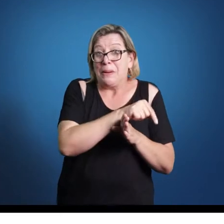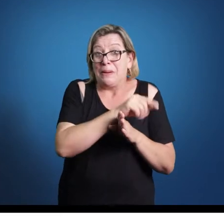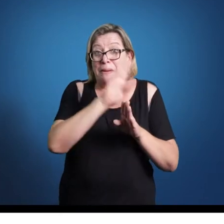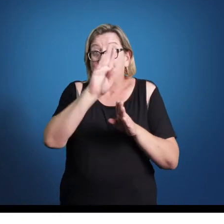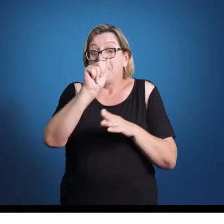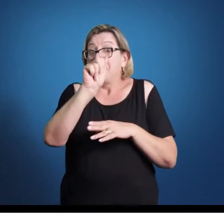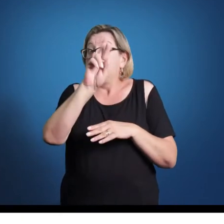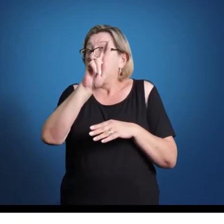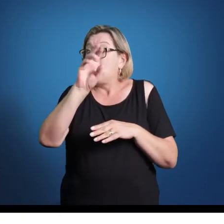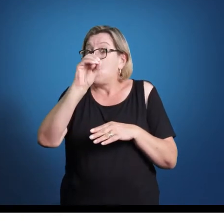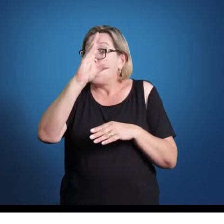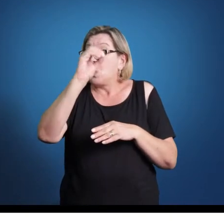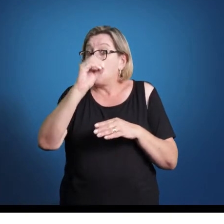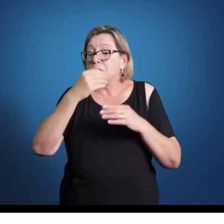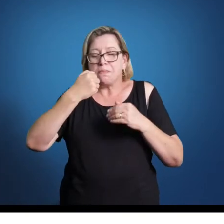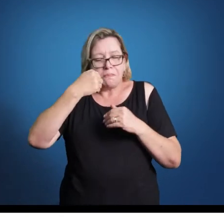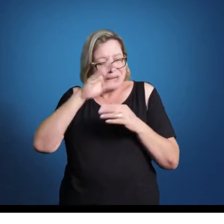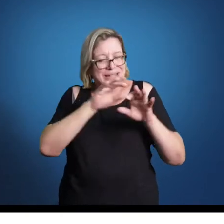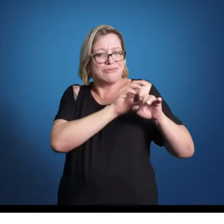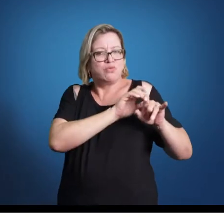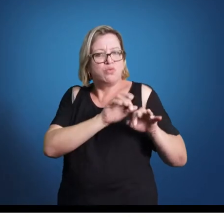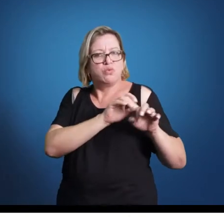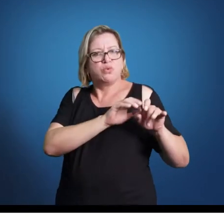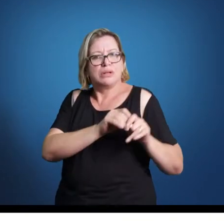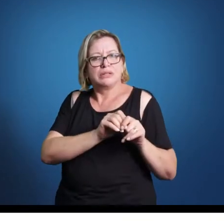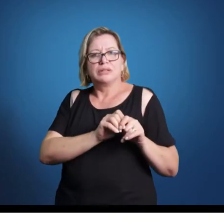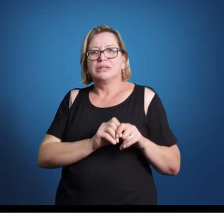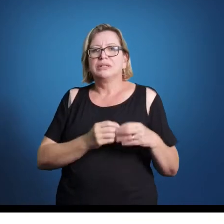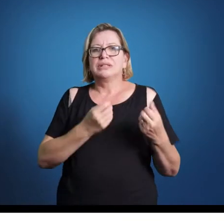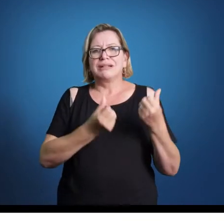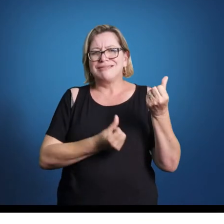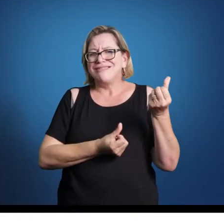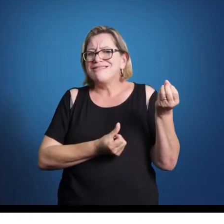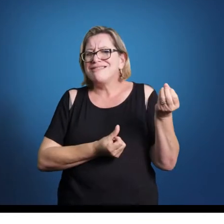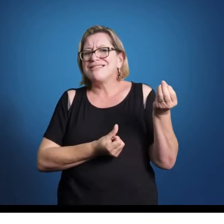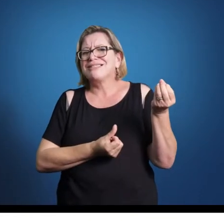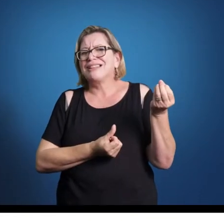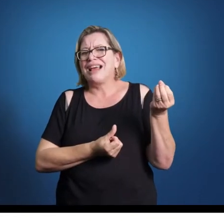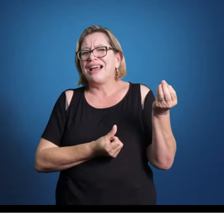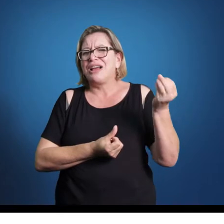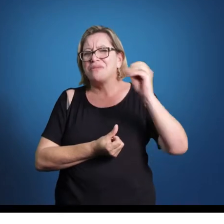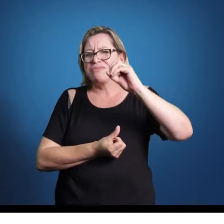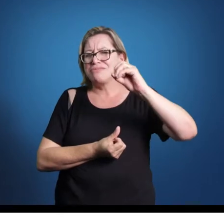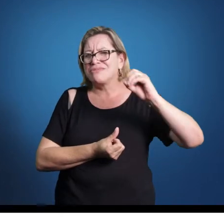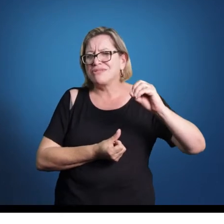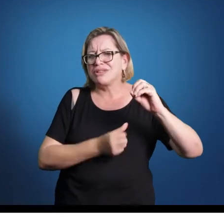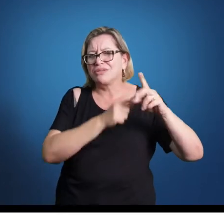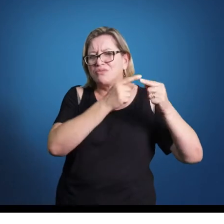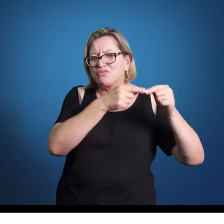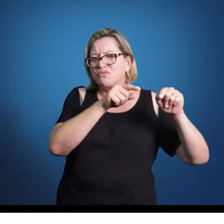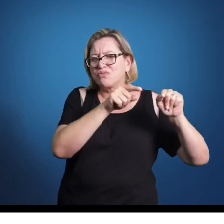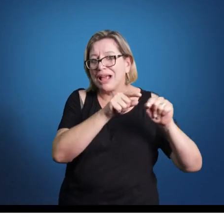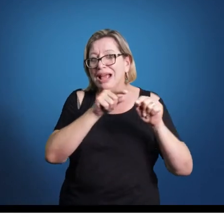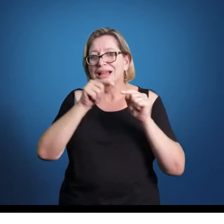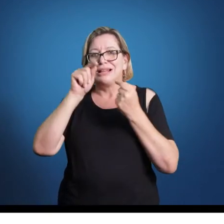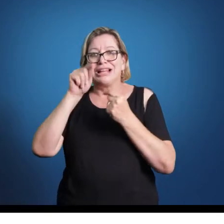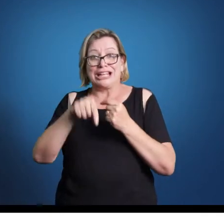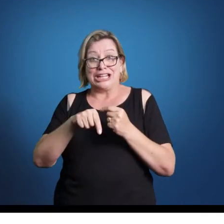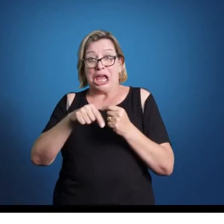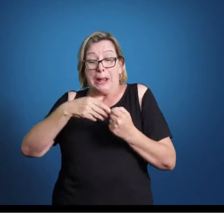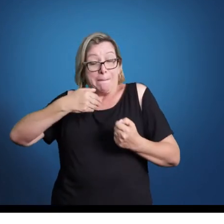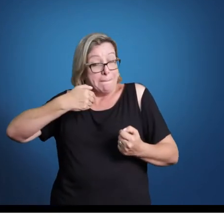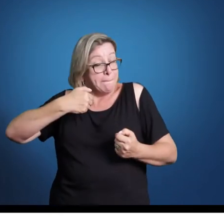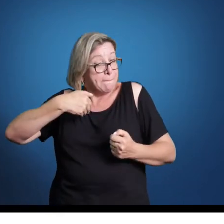falando grosso modo seria 60-40 para o instrumental, e no classismo não, ela é predominantemente instrumental. As grandes obras, a